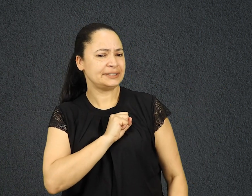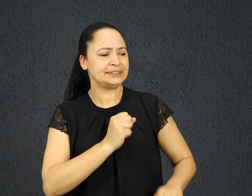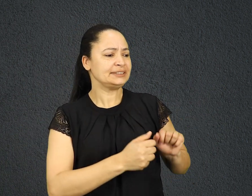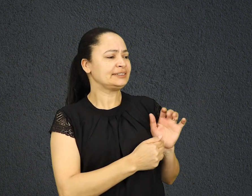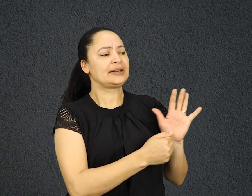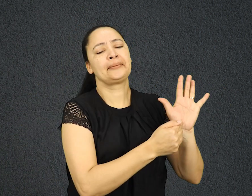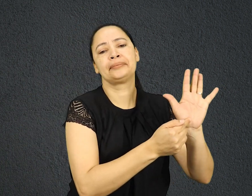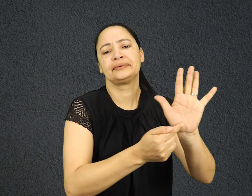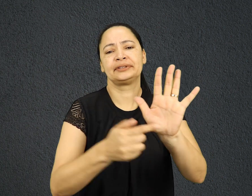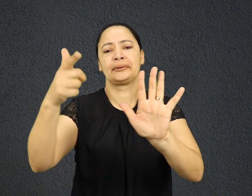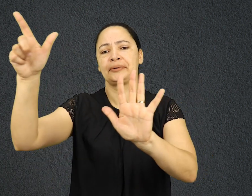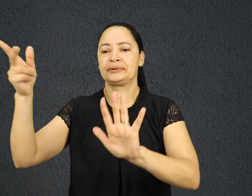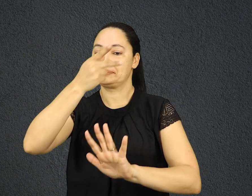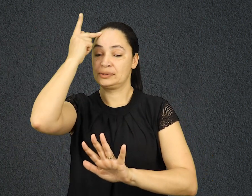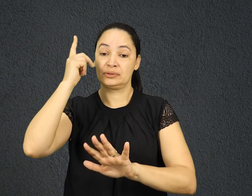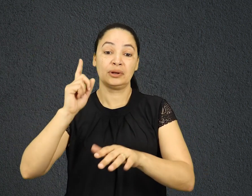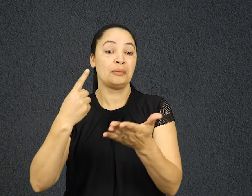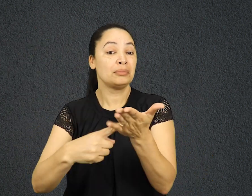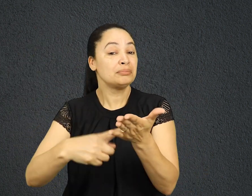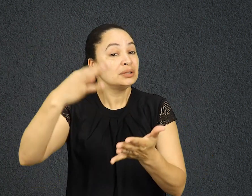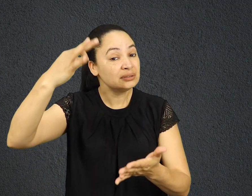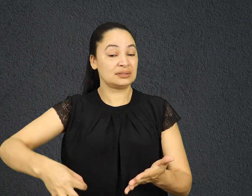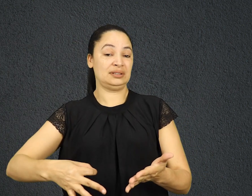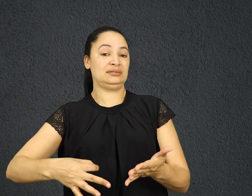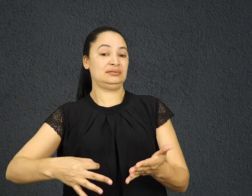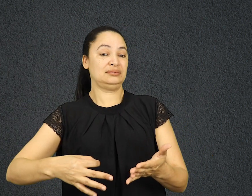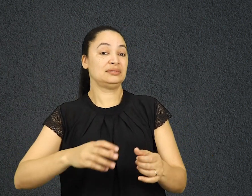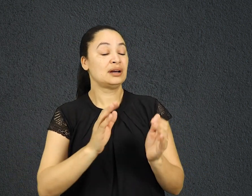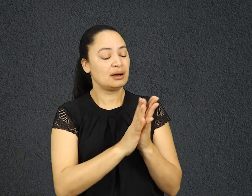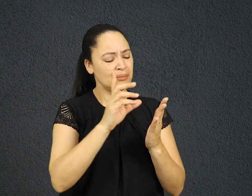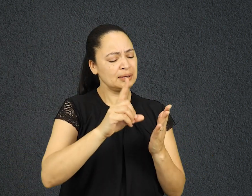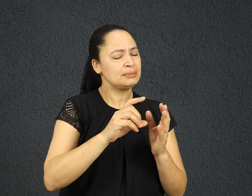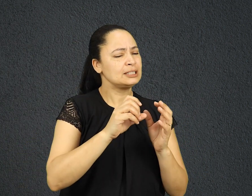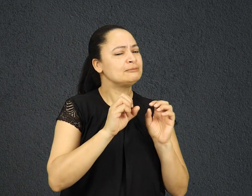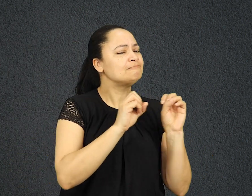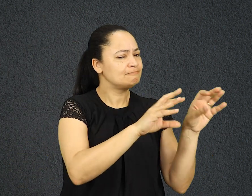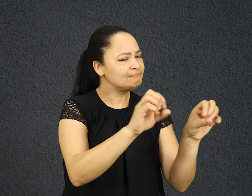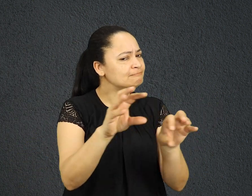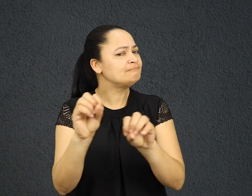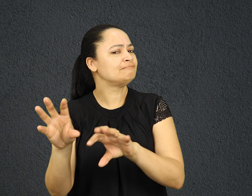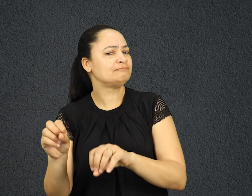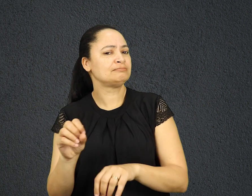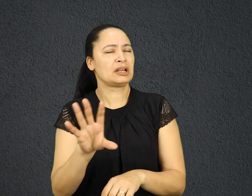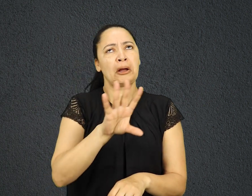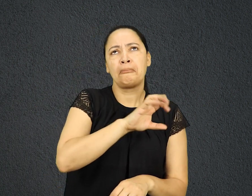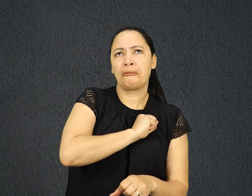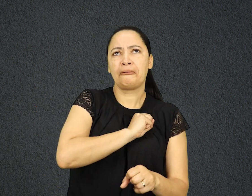excitado antes do momento adequado. A Bíblia não faz essa observação à toa. O amor e o sexo, quando